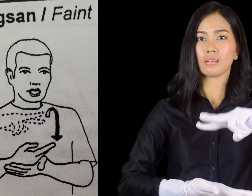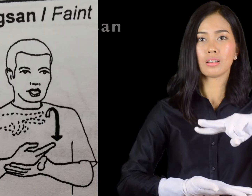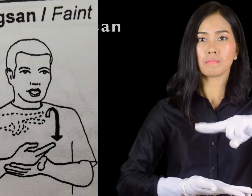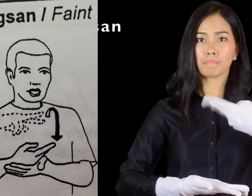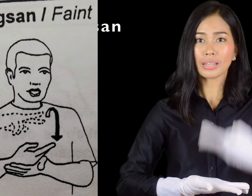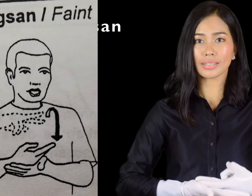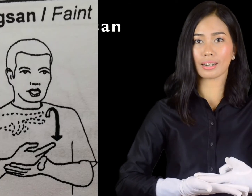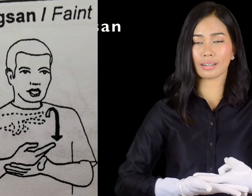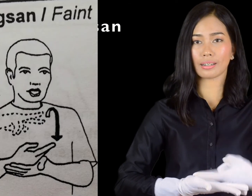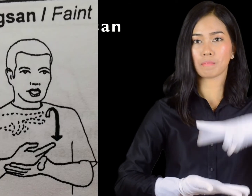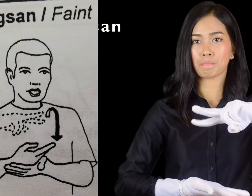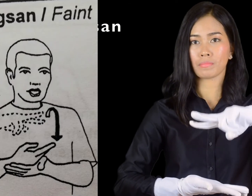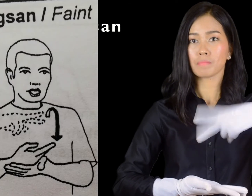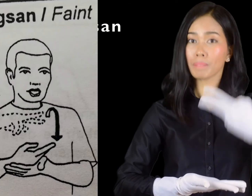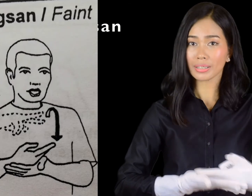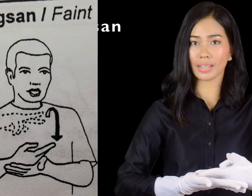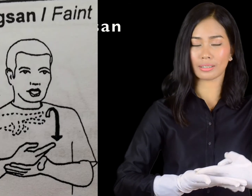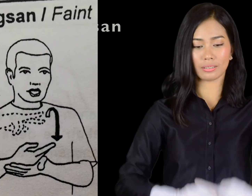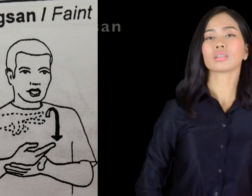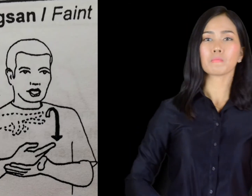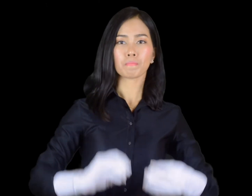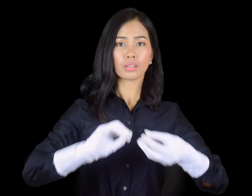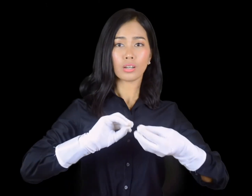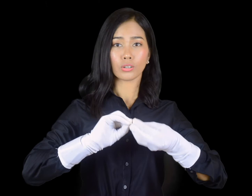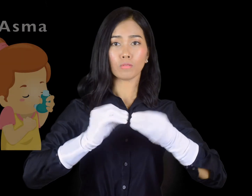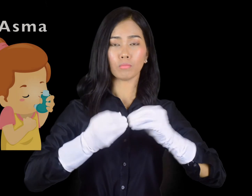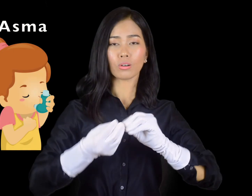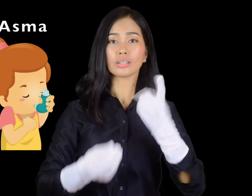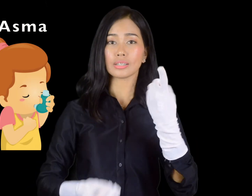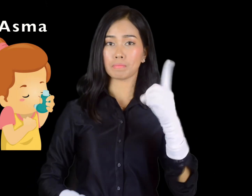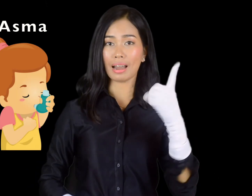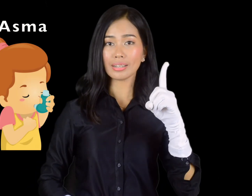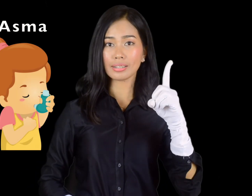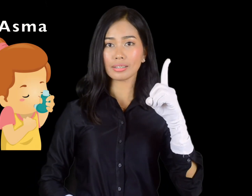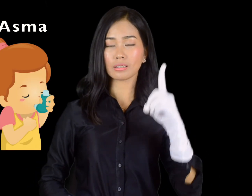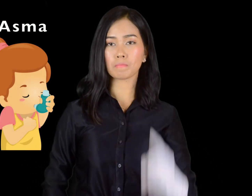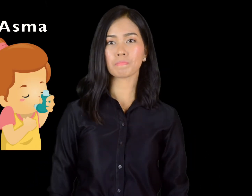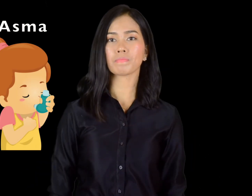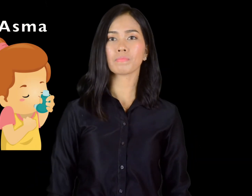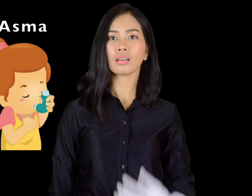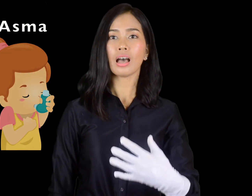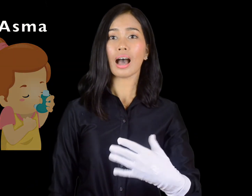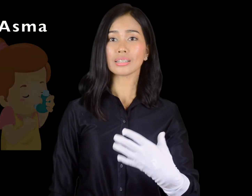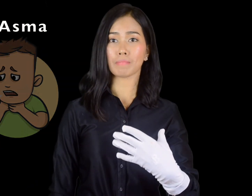Pengsan. Pengsan. Nomor 11, asma.